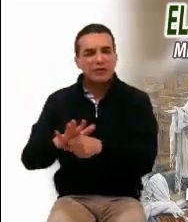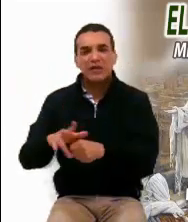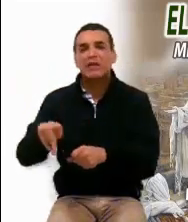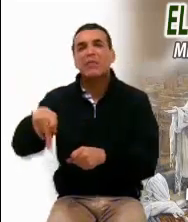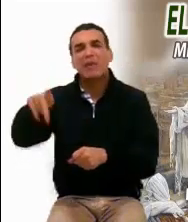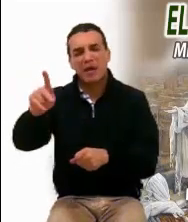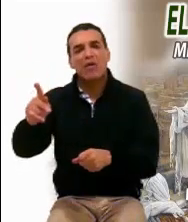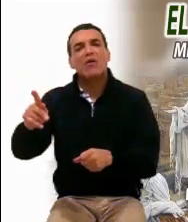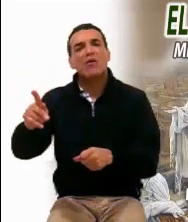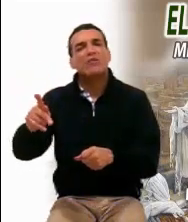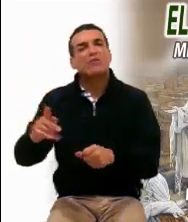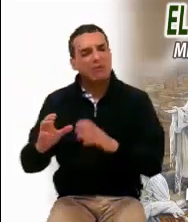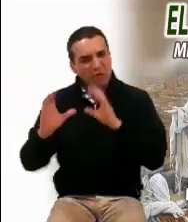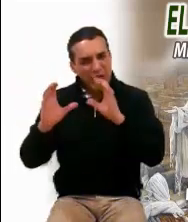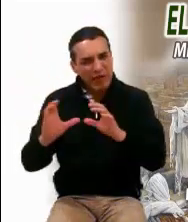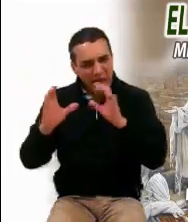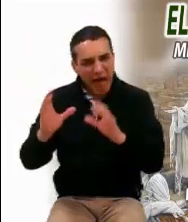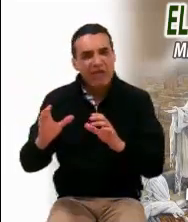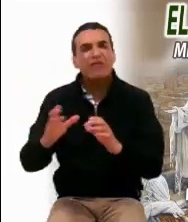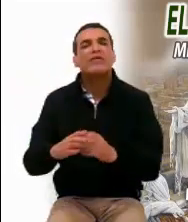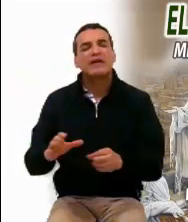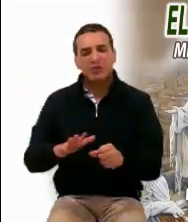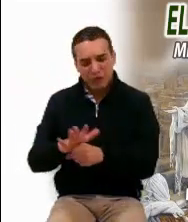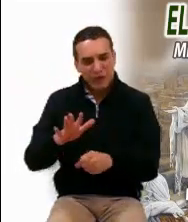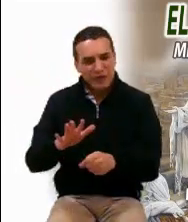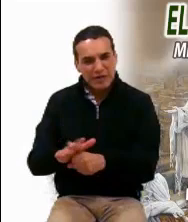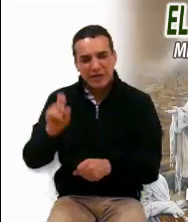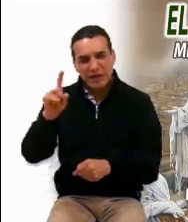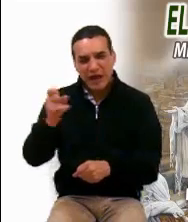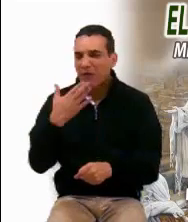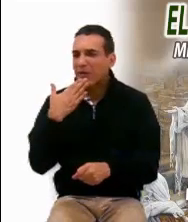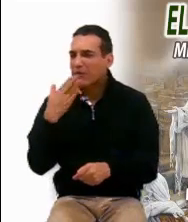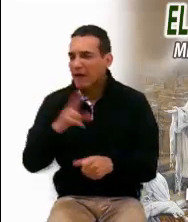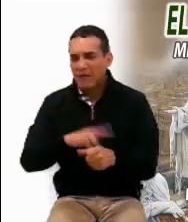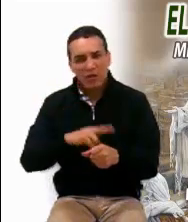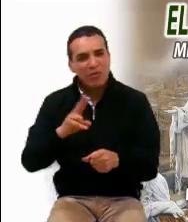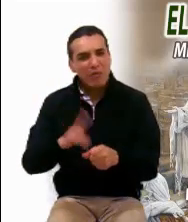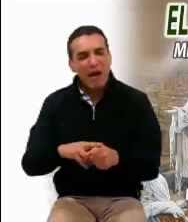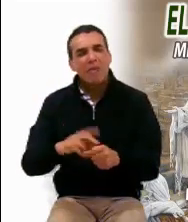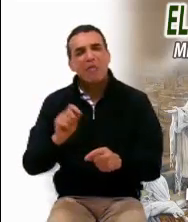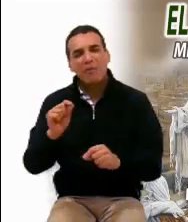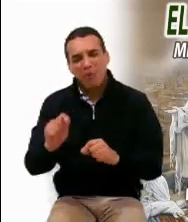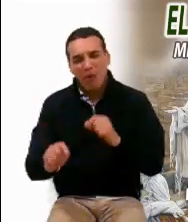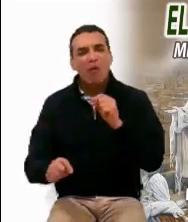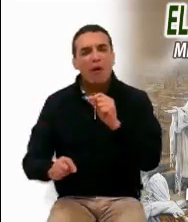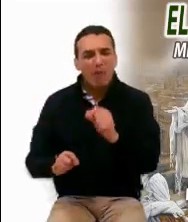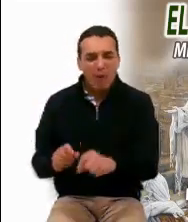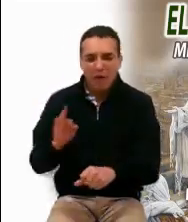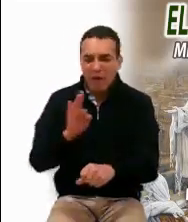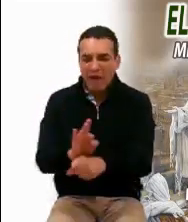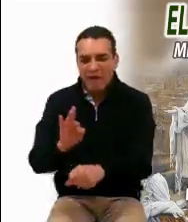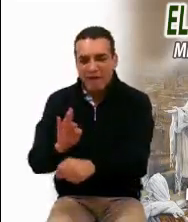abundante, pero no amenazante, que cala hondo, que fecunde el interior, que lentamente va